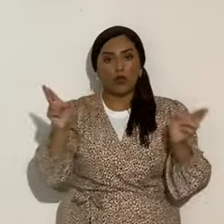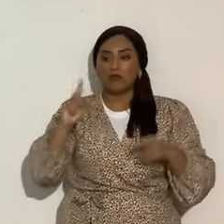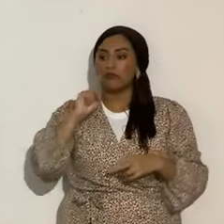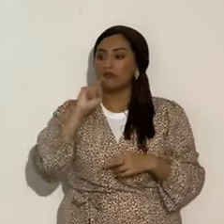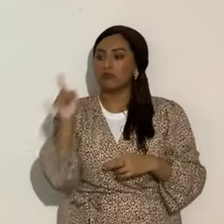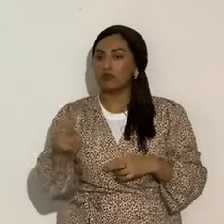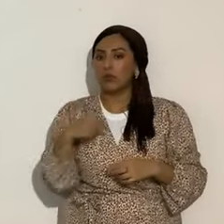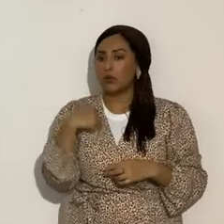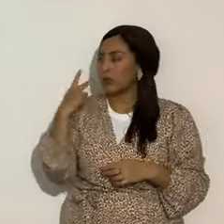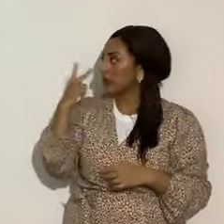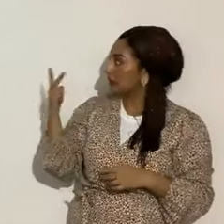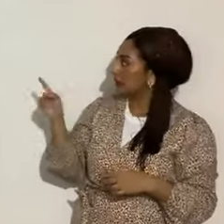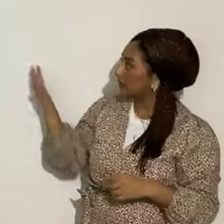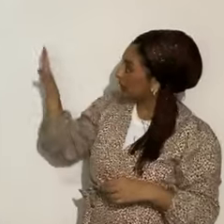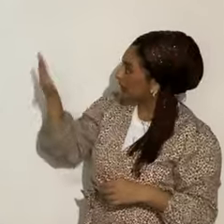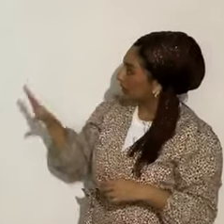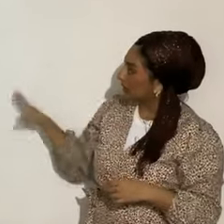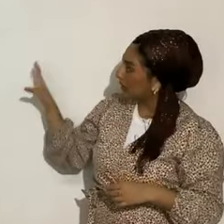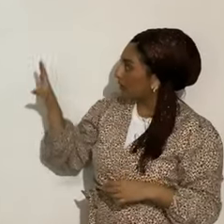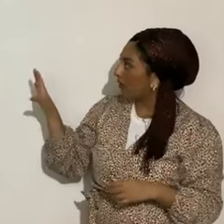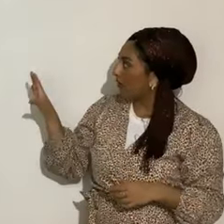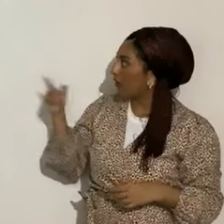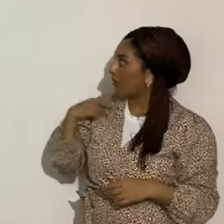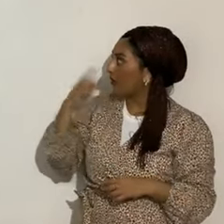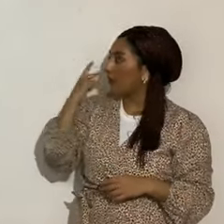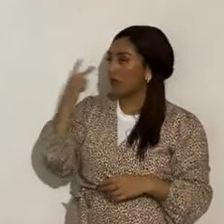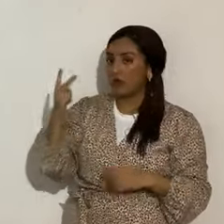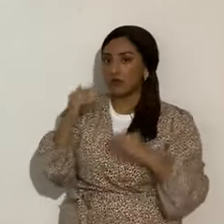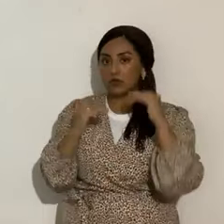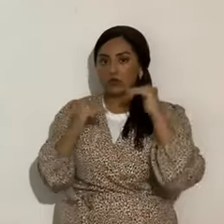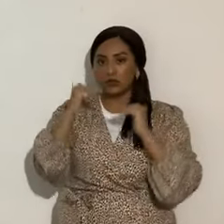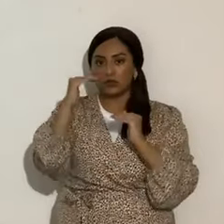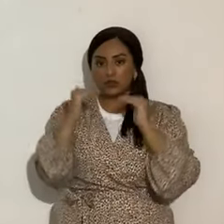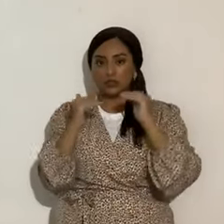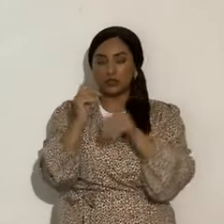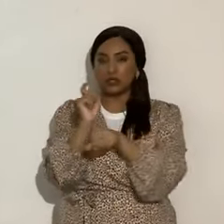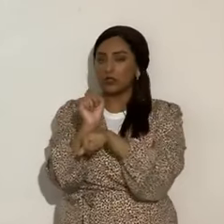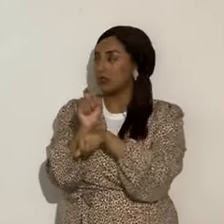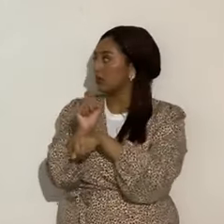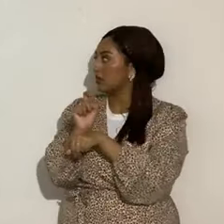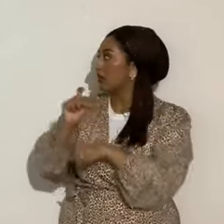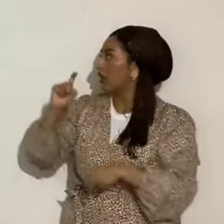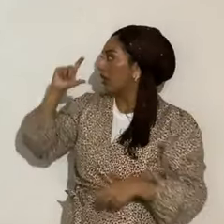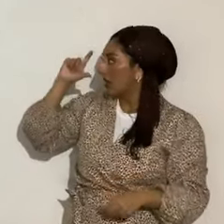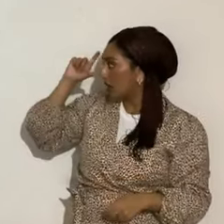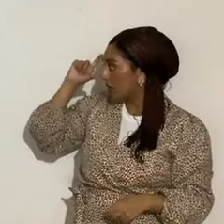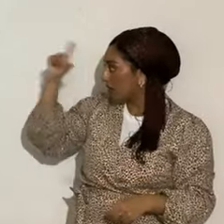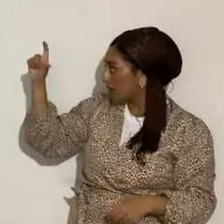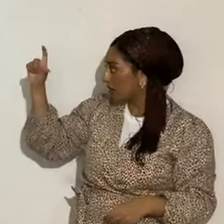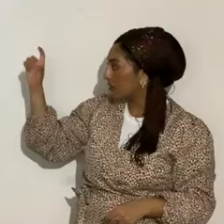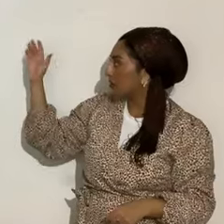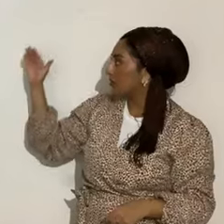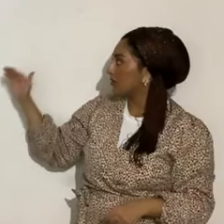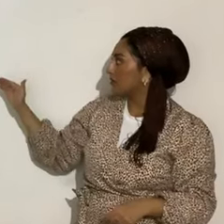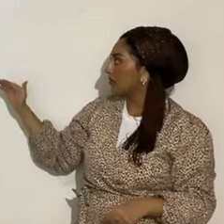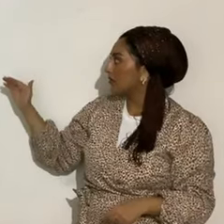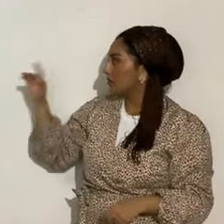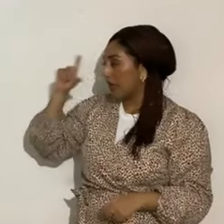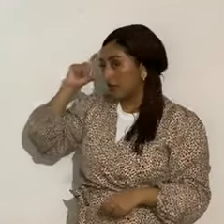que vemos ahí, uno, la balanza, escorpión, la posición de la luna que representa, la luna representa